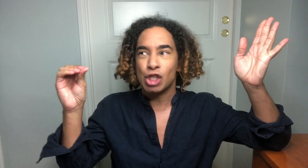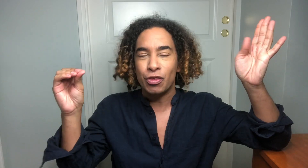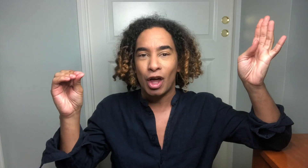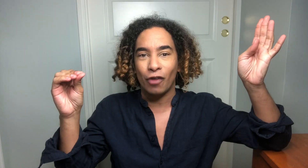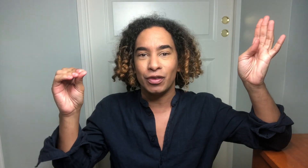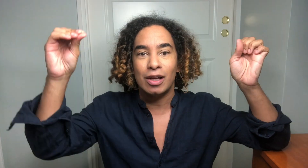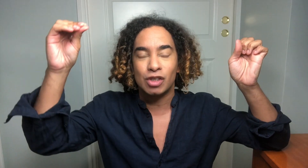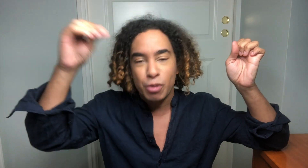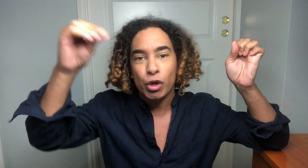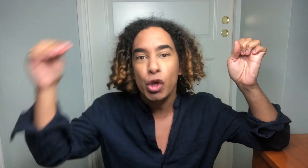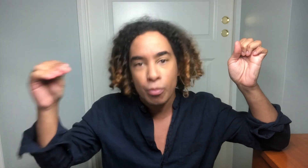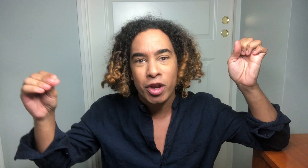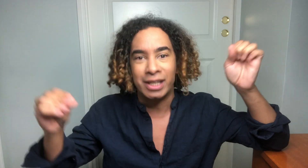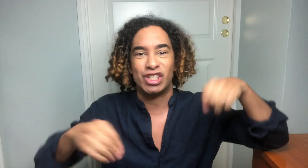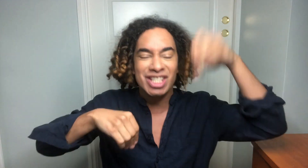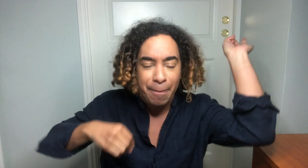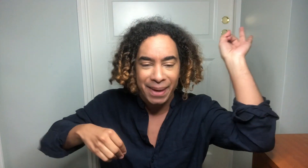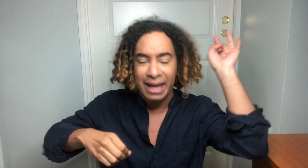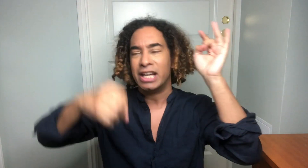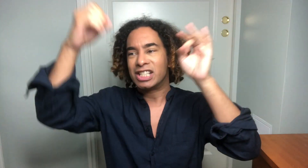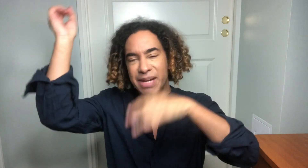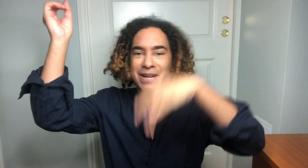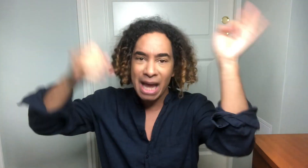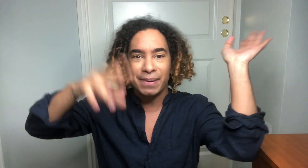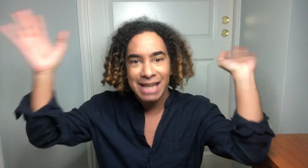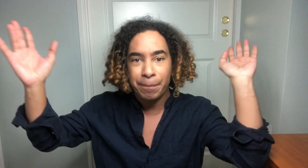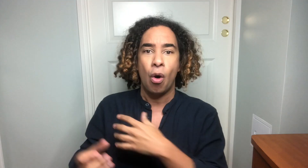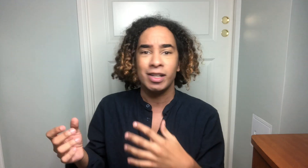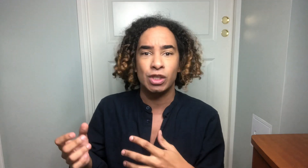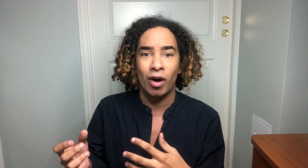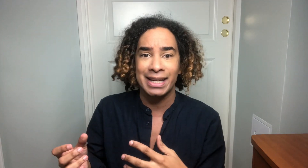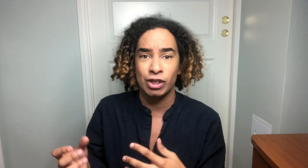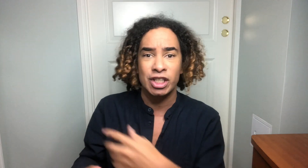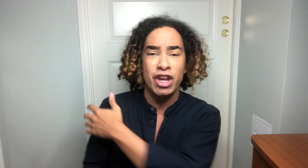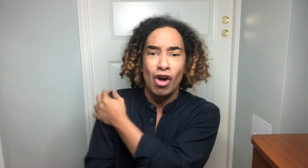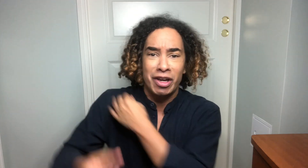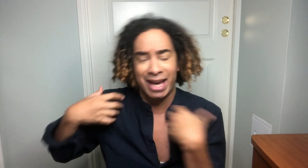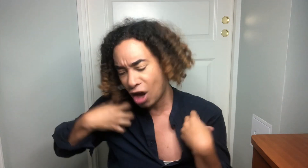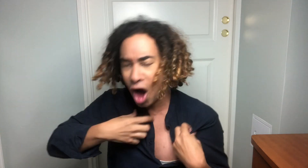skjønt at han skal bruke humor. Snappy, snippy, snappy, snappy. Og han står der i sånne trange, rare